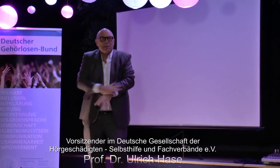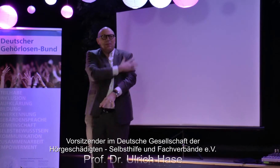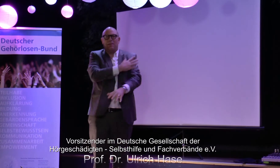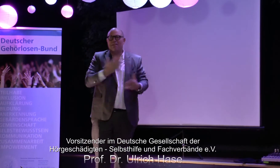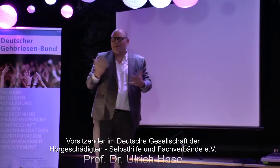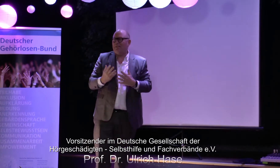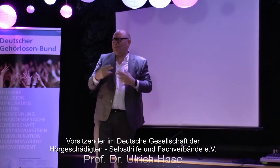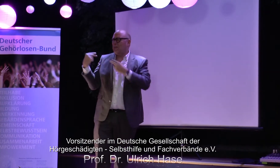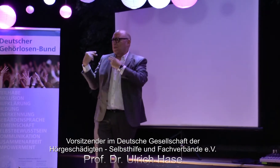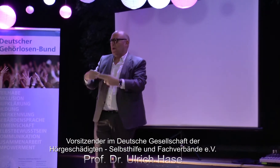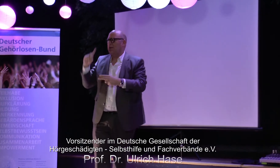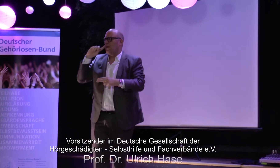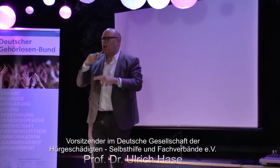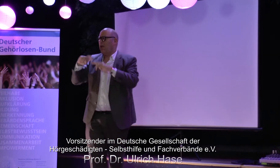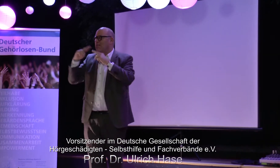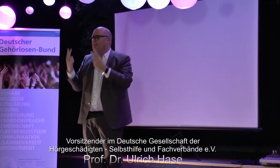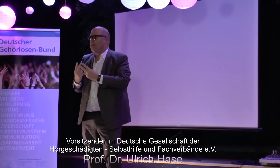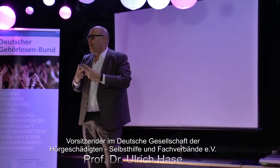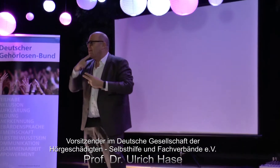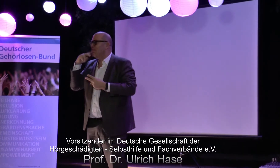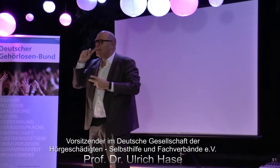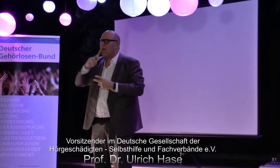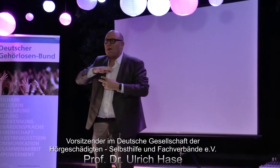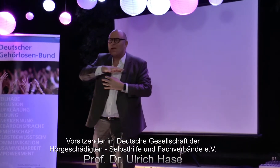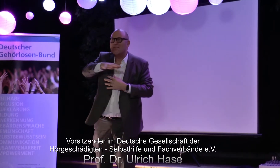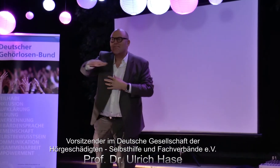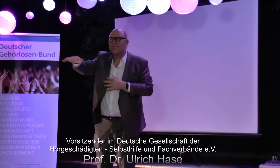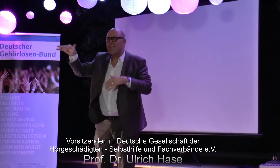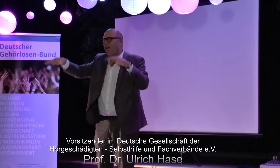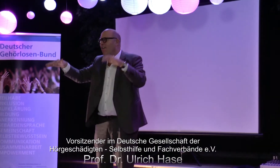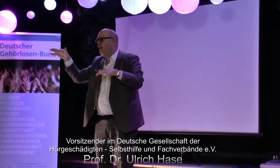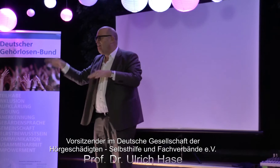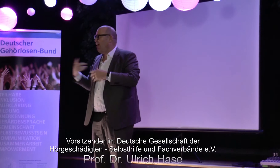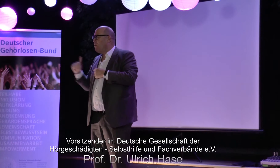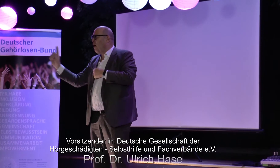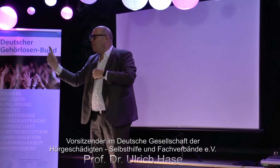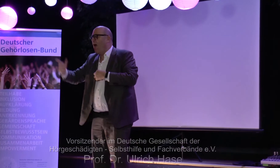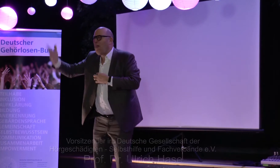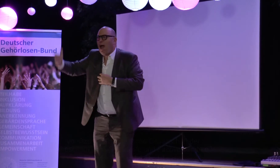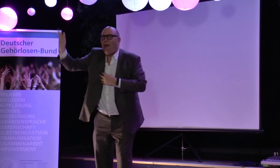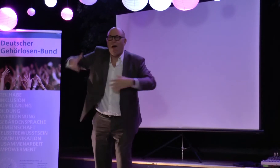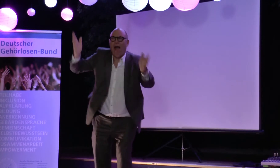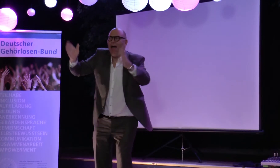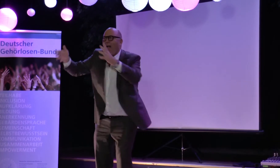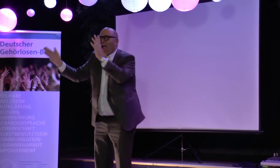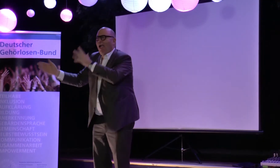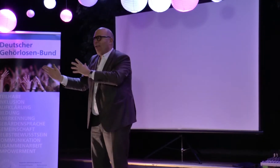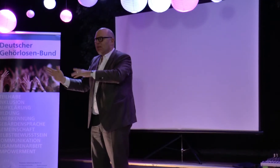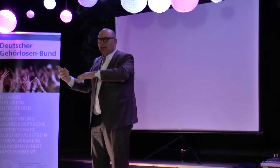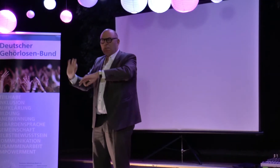Ich bin sehr dankbar, hier ganz, ganz viele aus der Gehörlosenwelt wieder sieht, überall die Leute begrüßt.